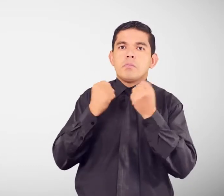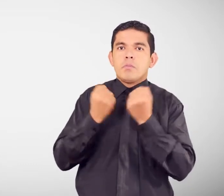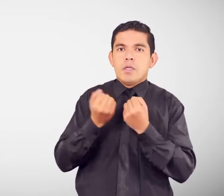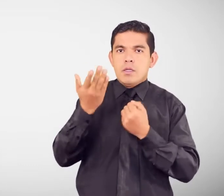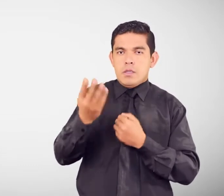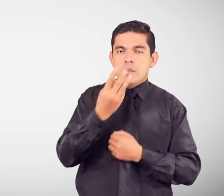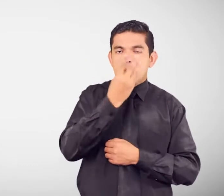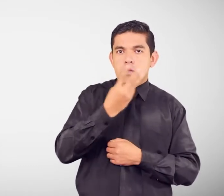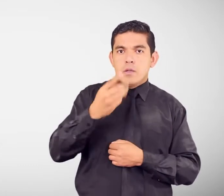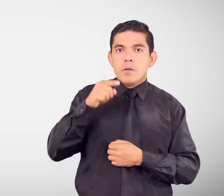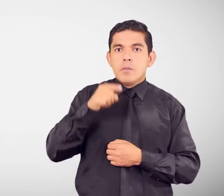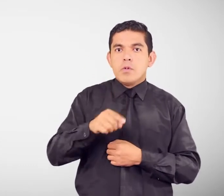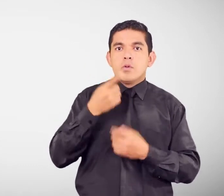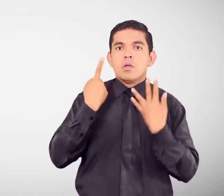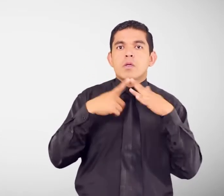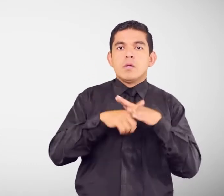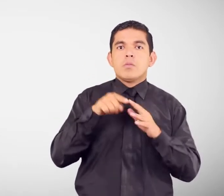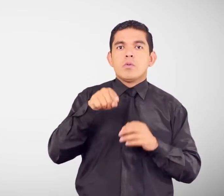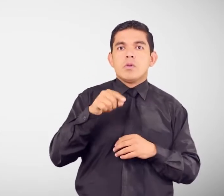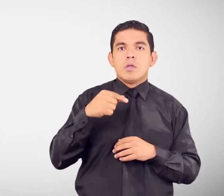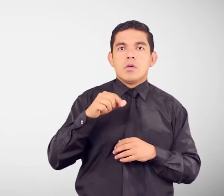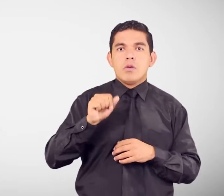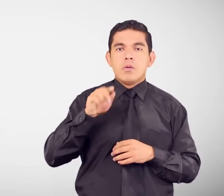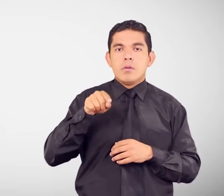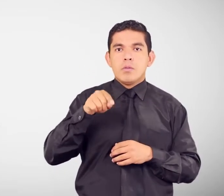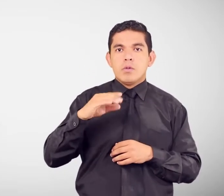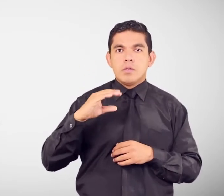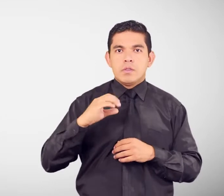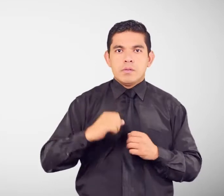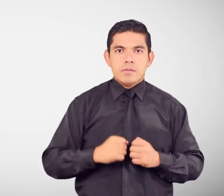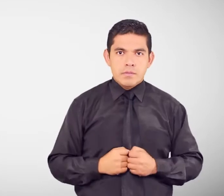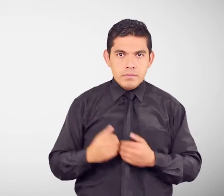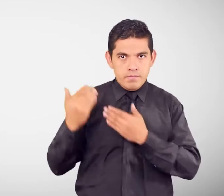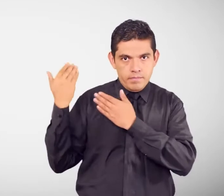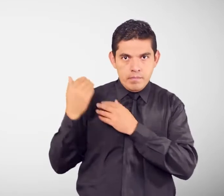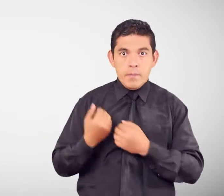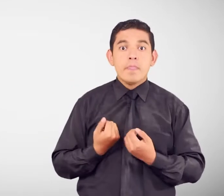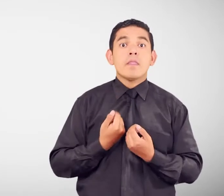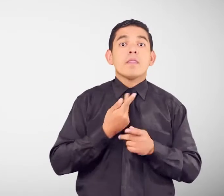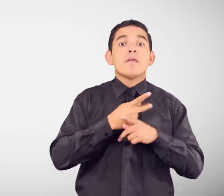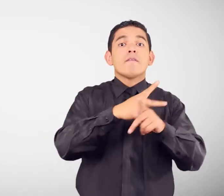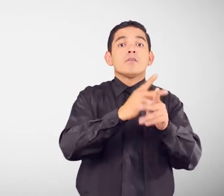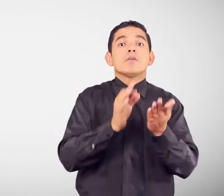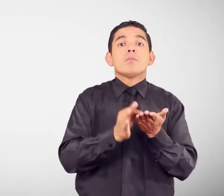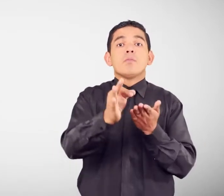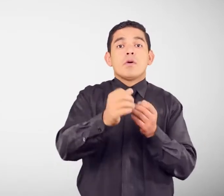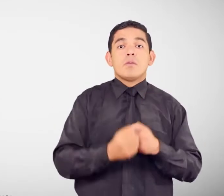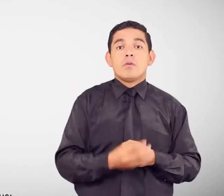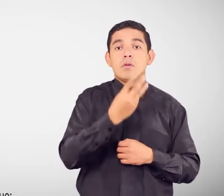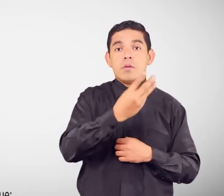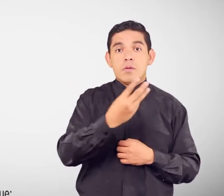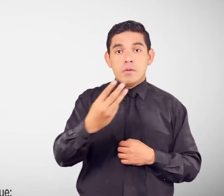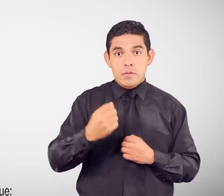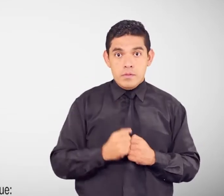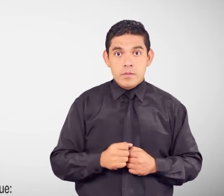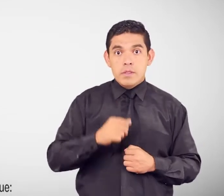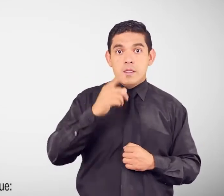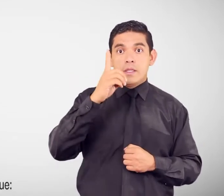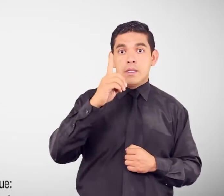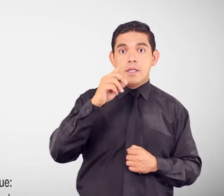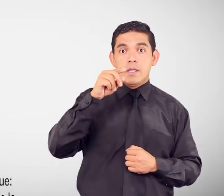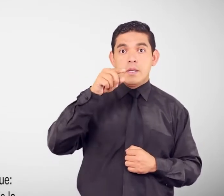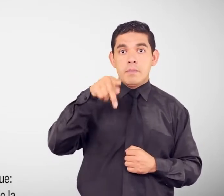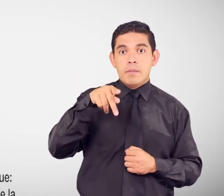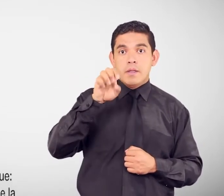Defensoría del Pueblo www.dpe.gov.es Conadis O